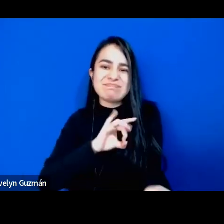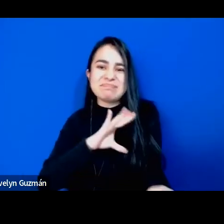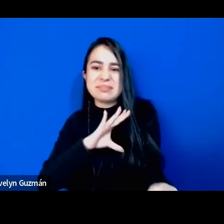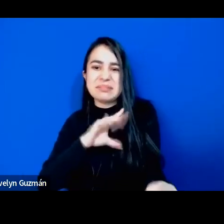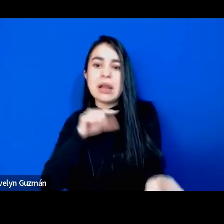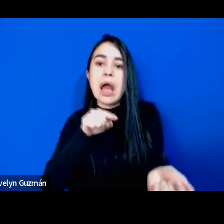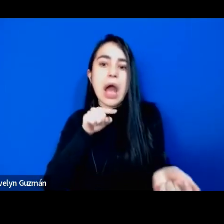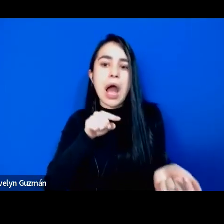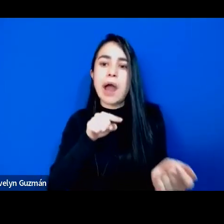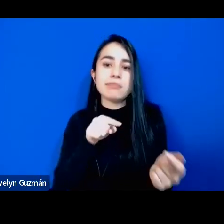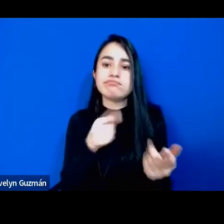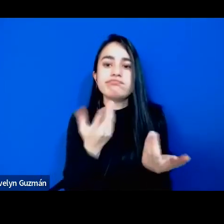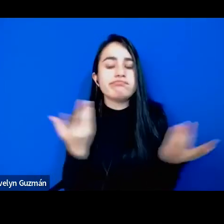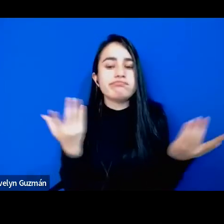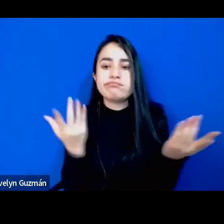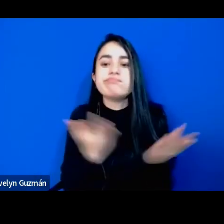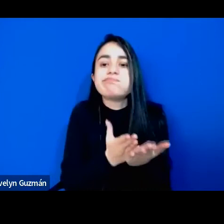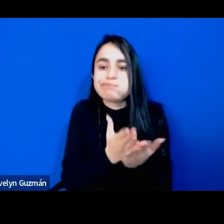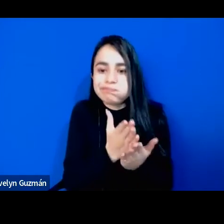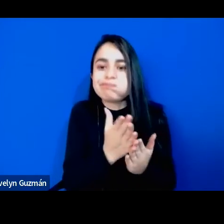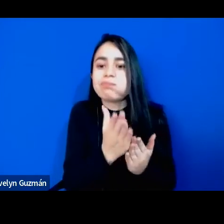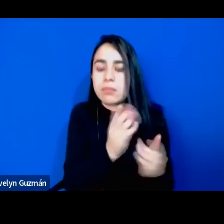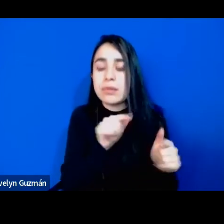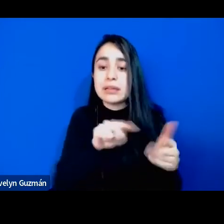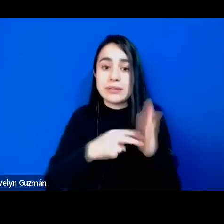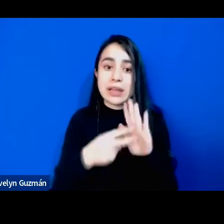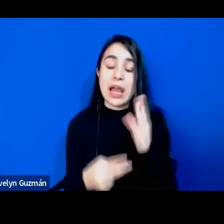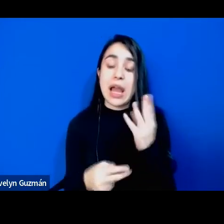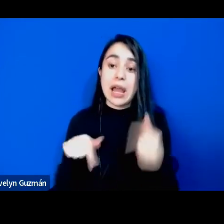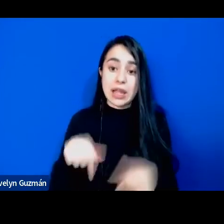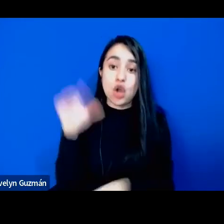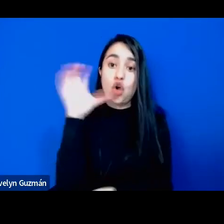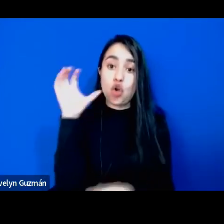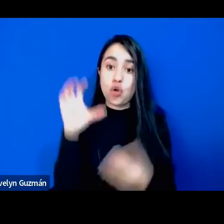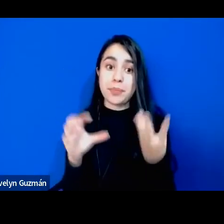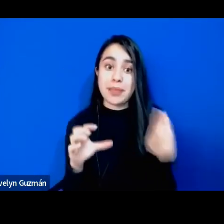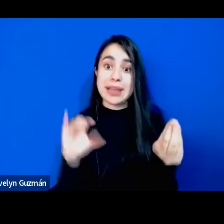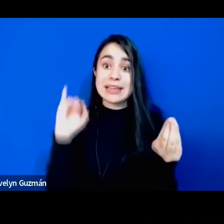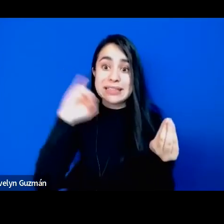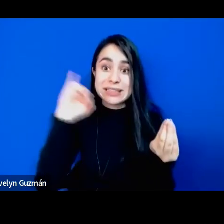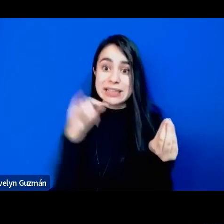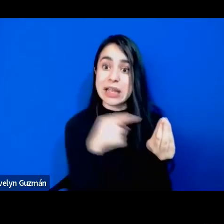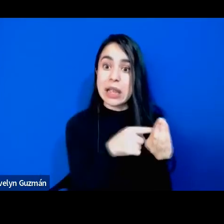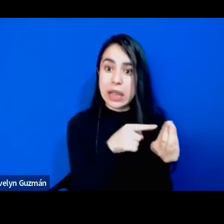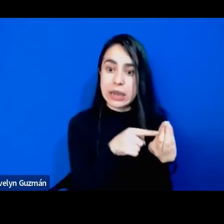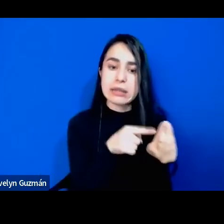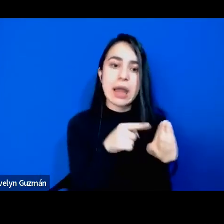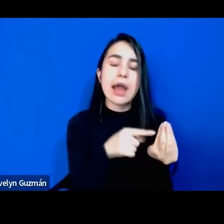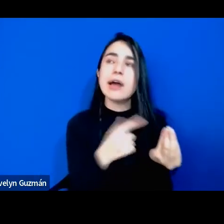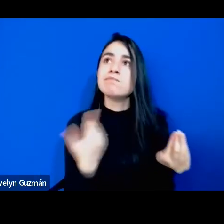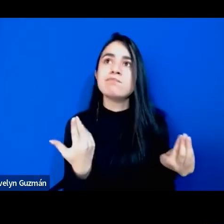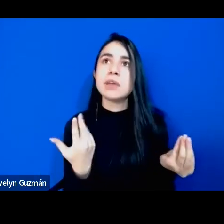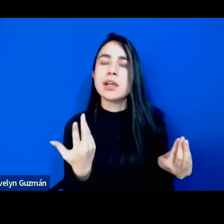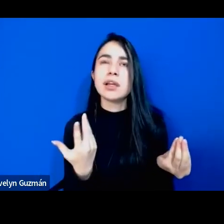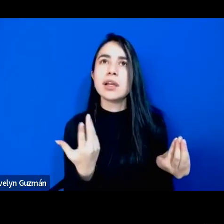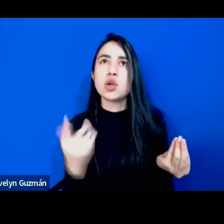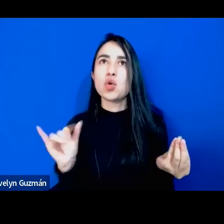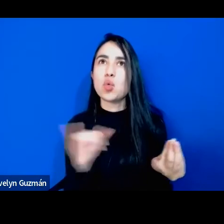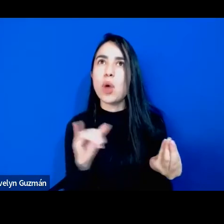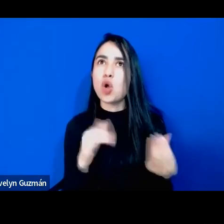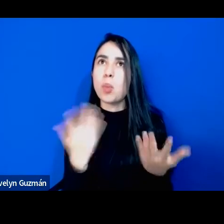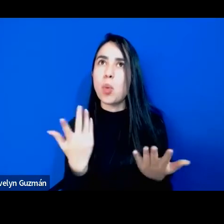ausencia incluso de los debates políticos. La izquierda colombiana no plantea la lucha